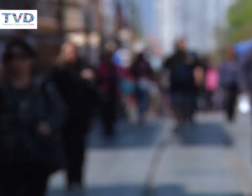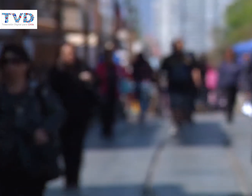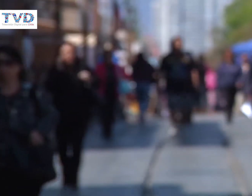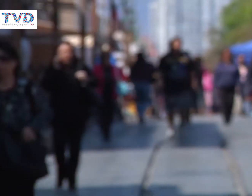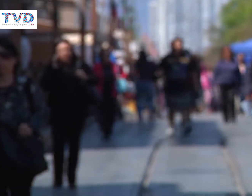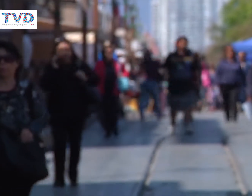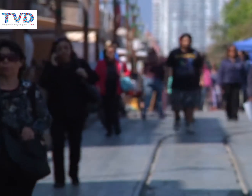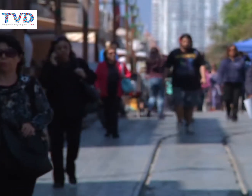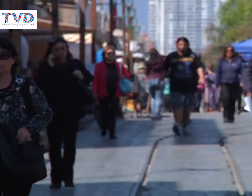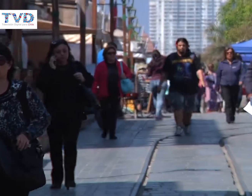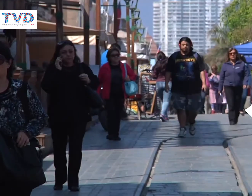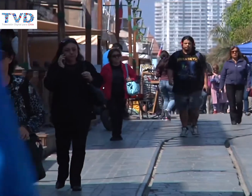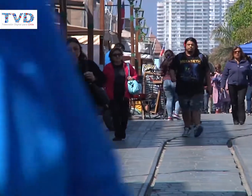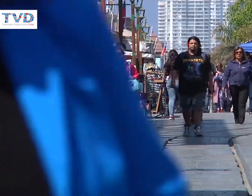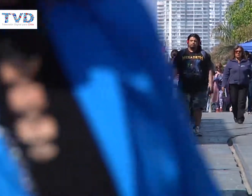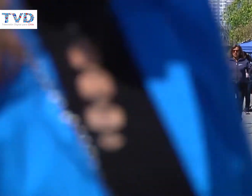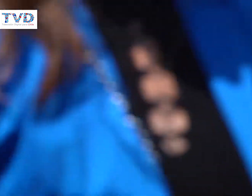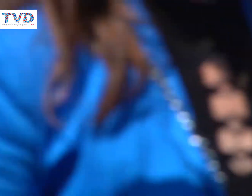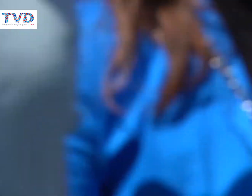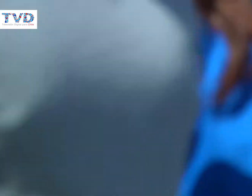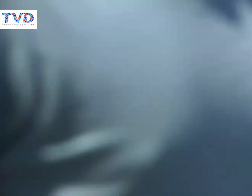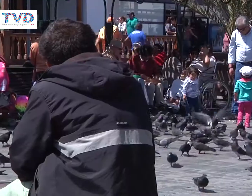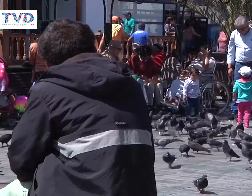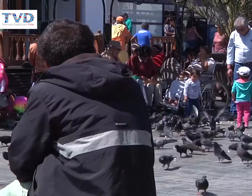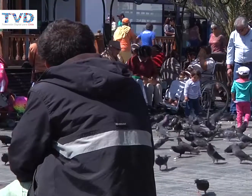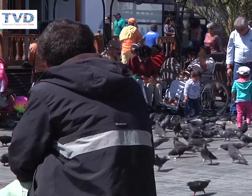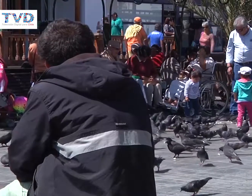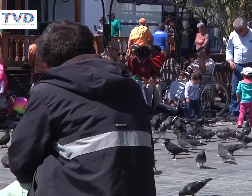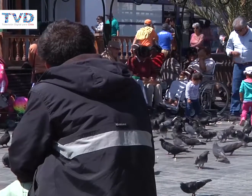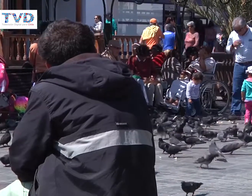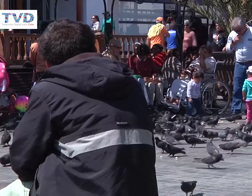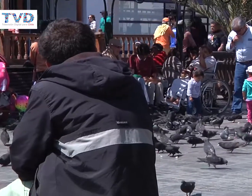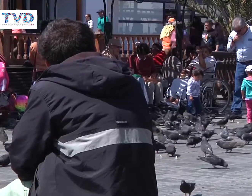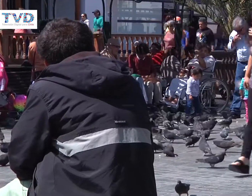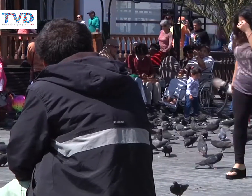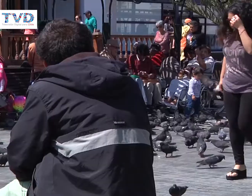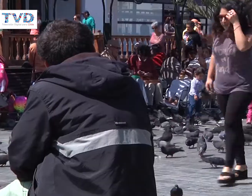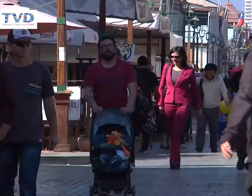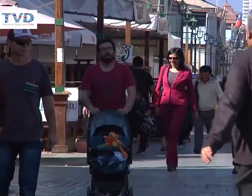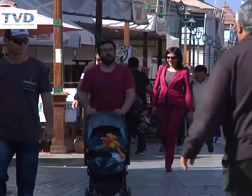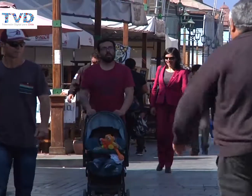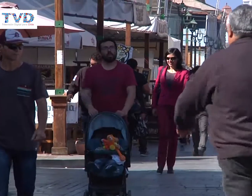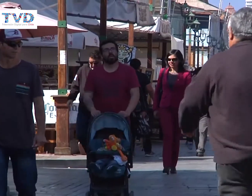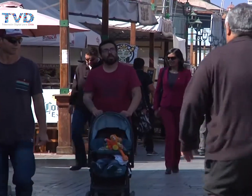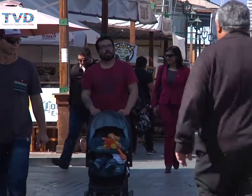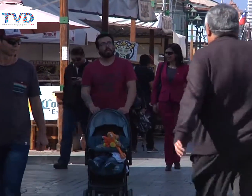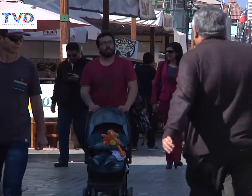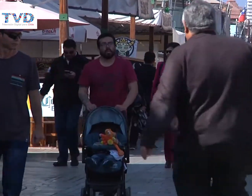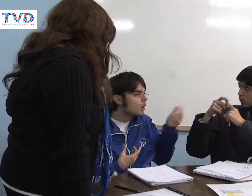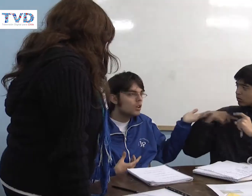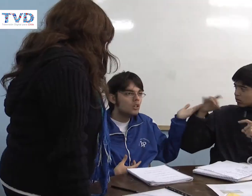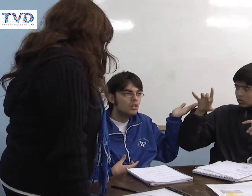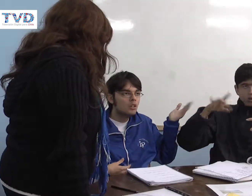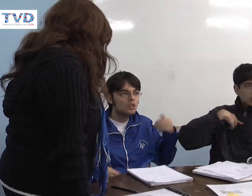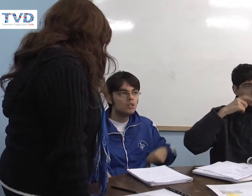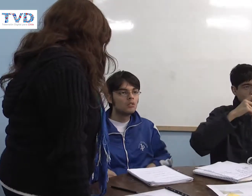Con una sociedad para nada inclusiva a cuestas, quienes viven con una discapacidad auditiva pareciera que deben esforzarse el doble.